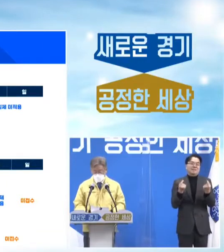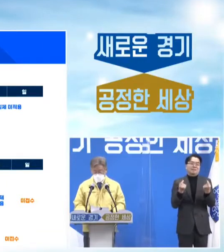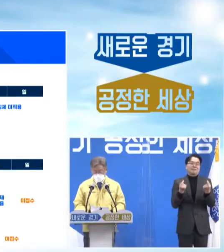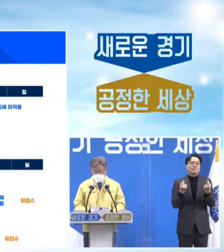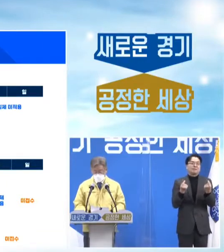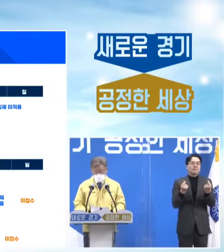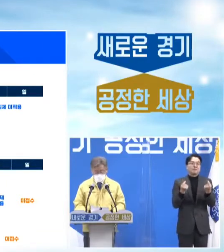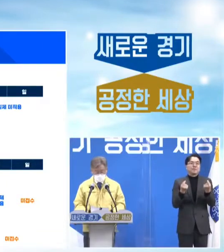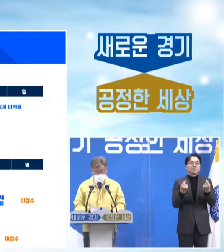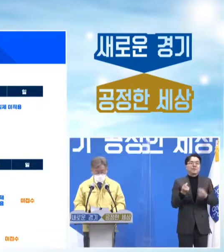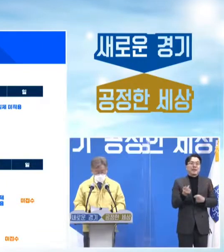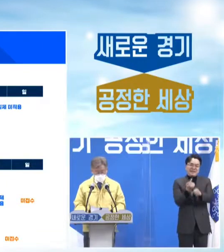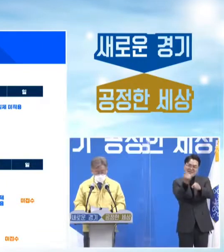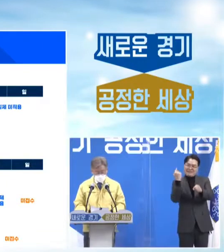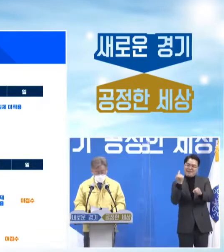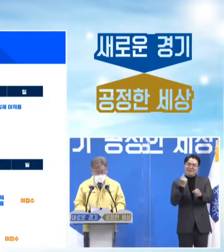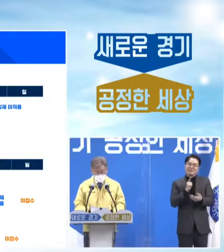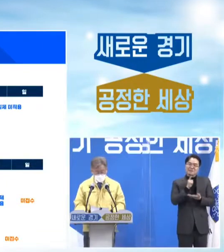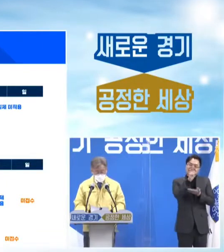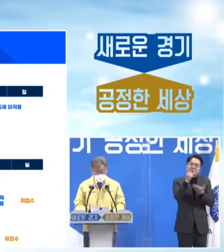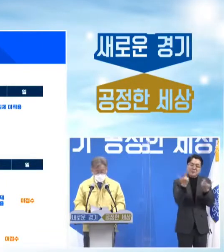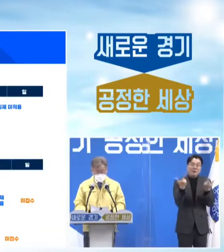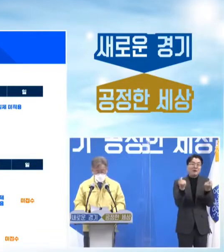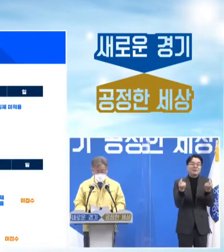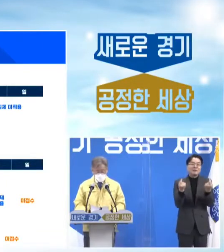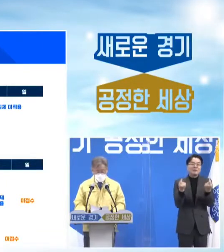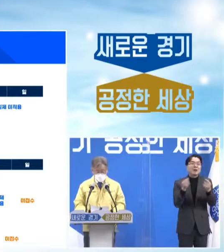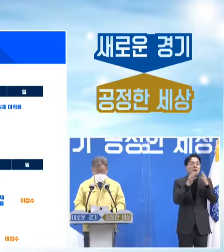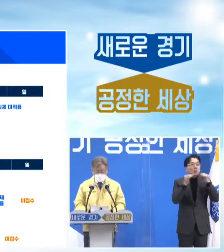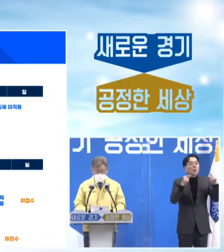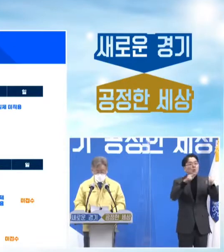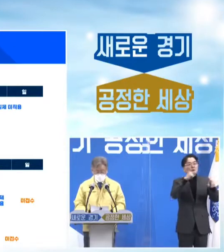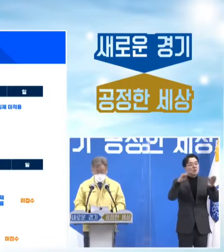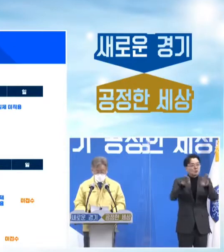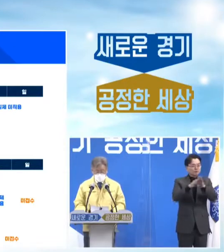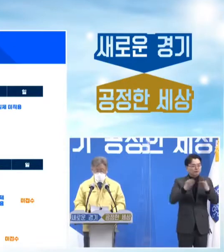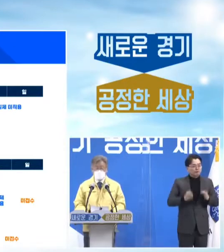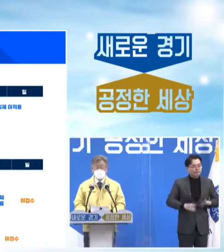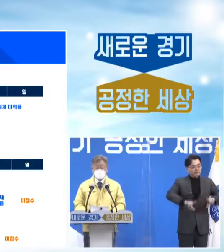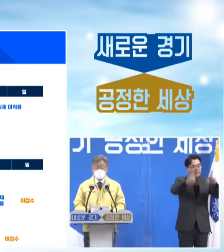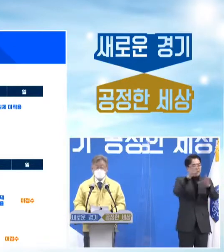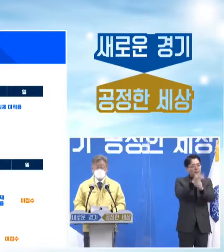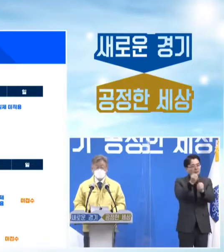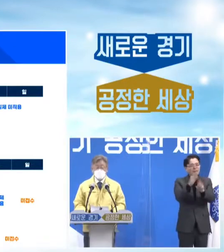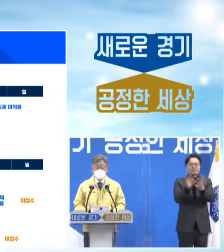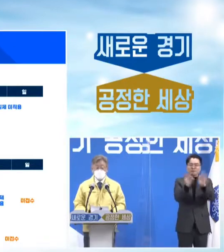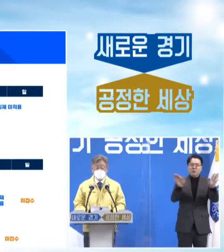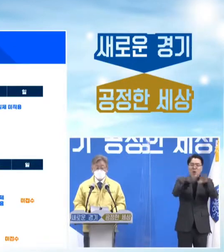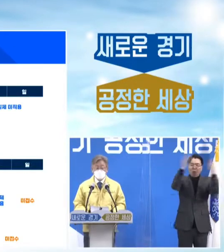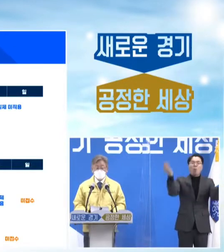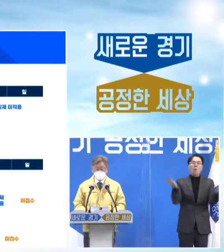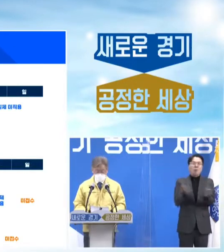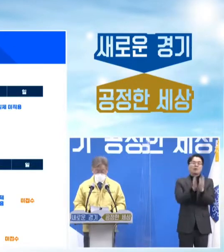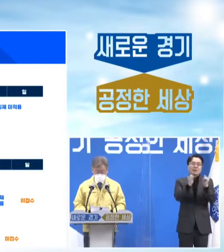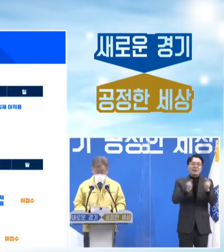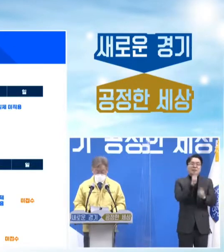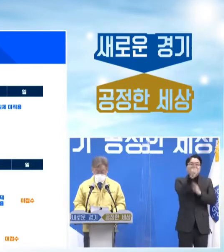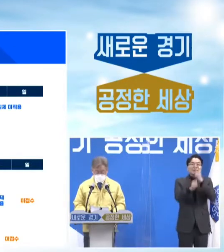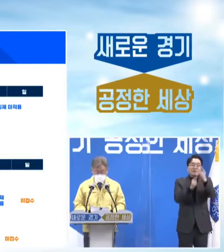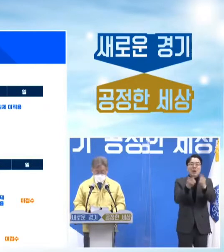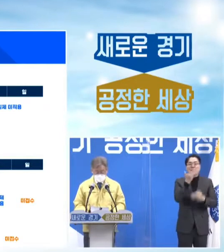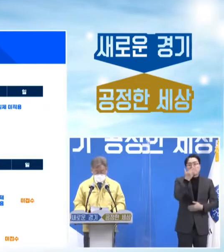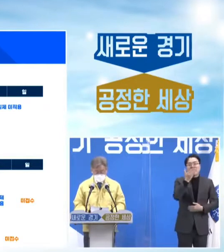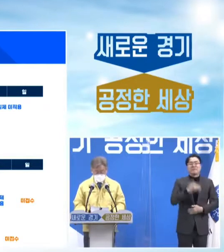신청해봤던 방식입니다. 토요일과 일요일은 출생연도와 관계없이 모든 분들이 다 신청하실 수